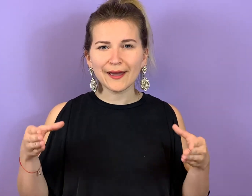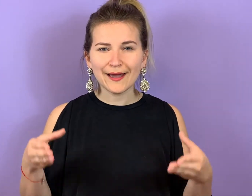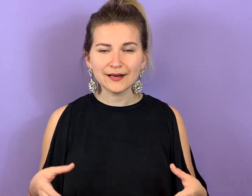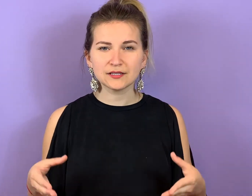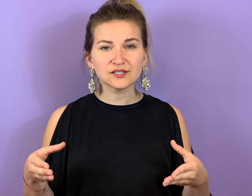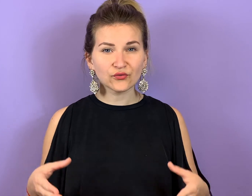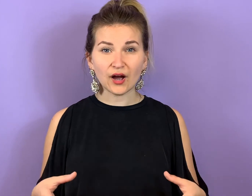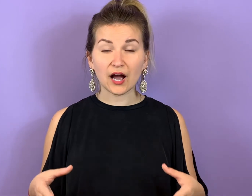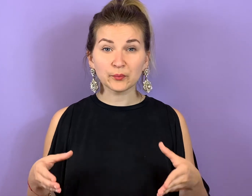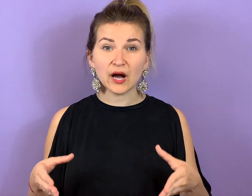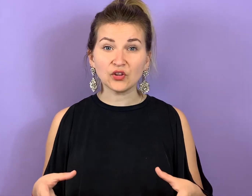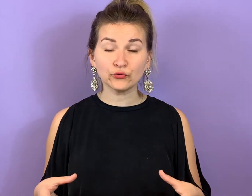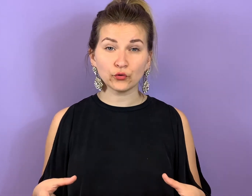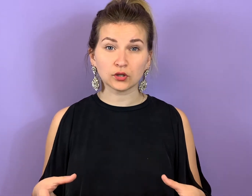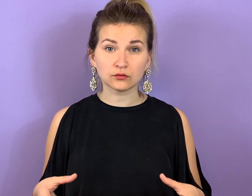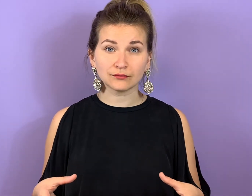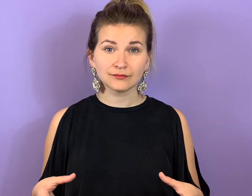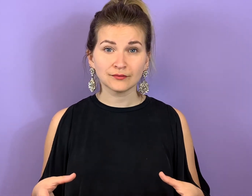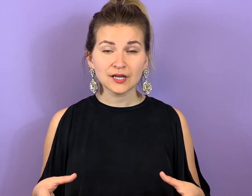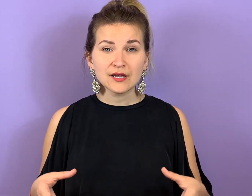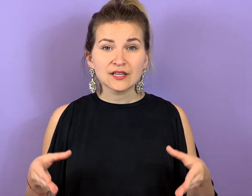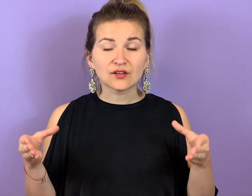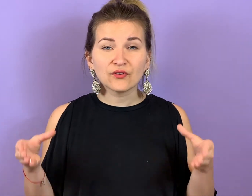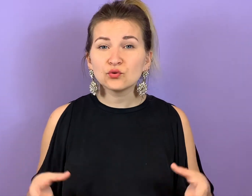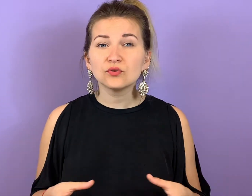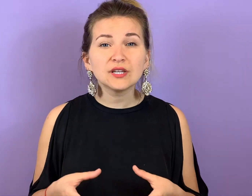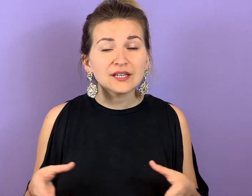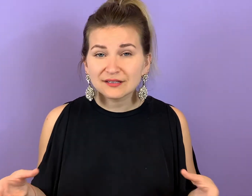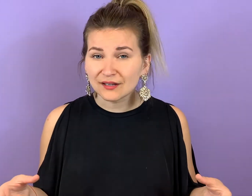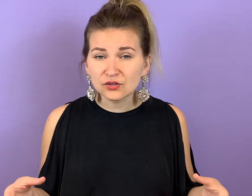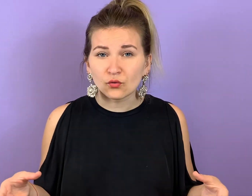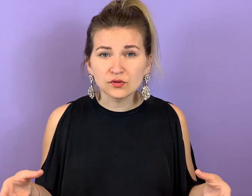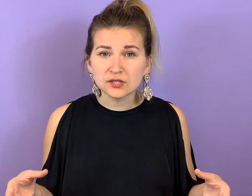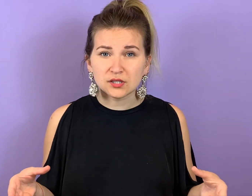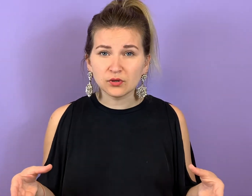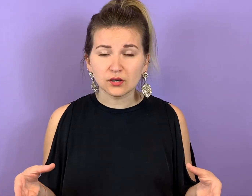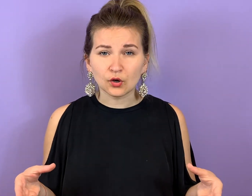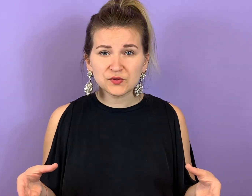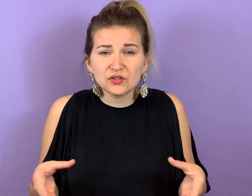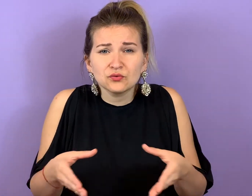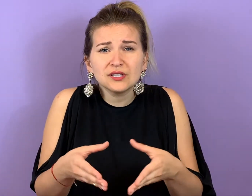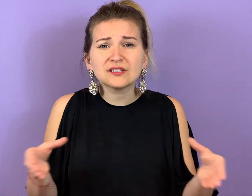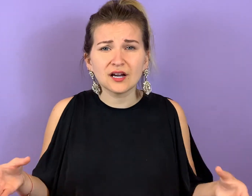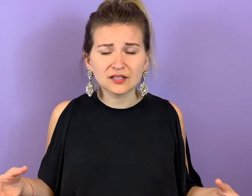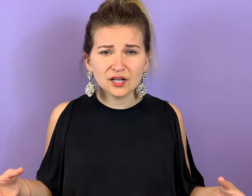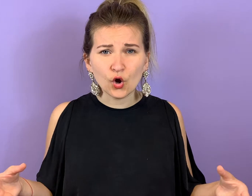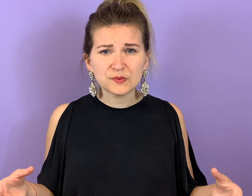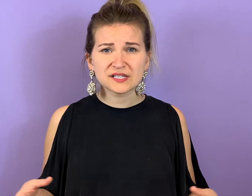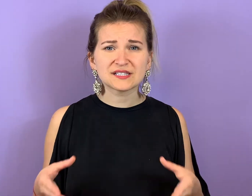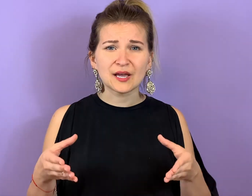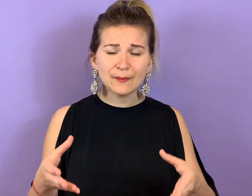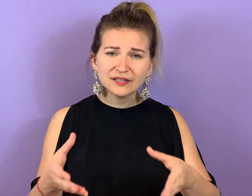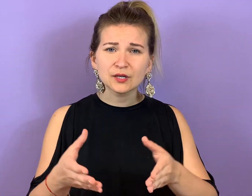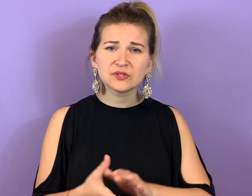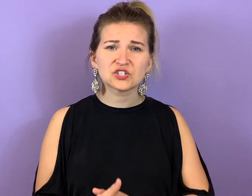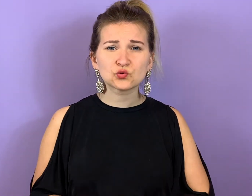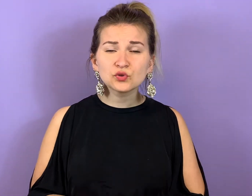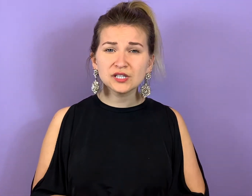ehrlich diese Fragen beantworten. Denn wenn du nicht an die große Liebe glaubst, wenn du nicht daran glaubst, dass es einen Mann gibt, der zu dir